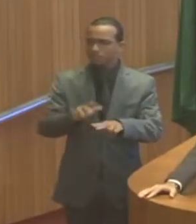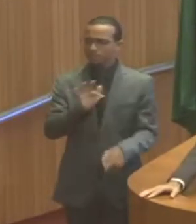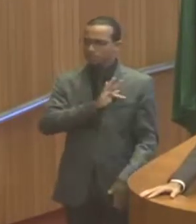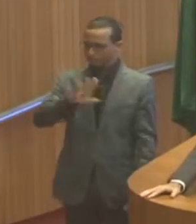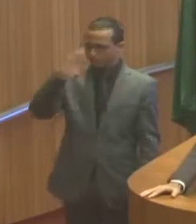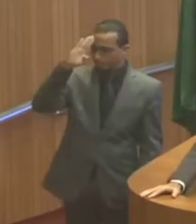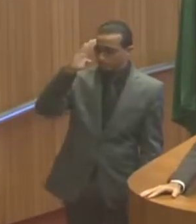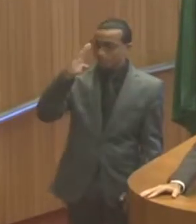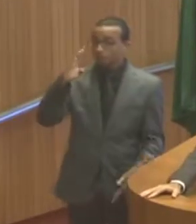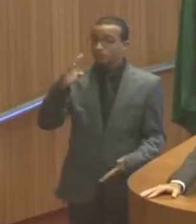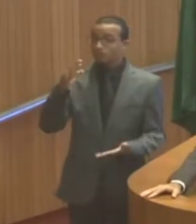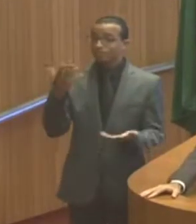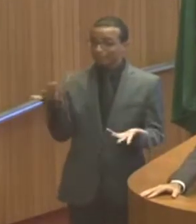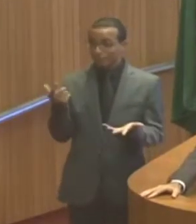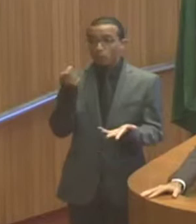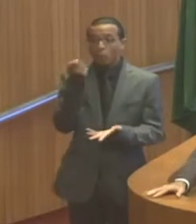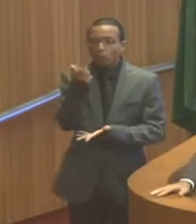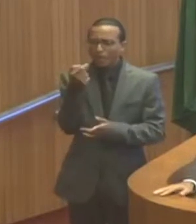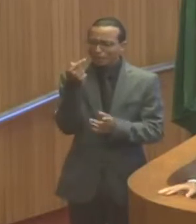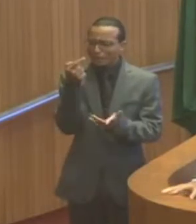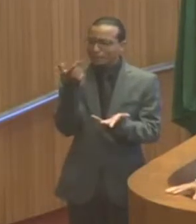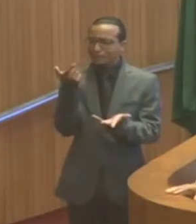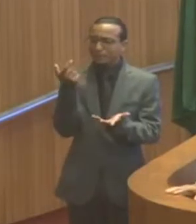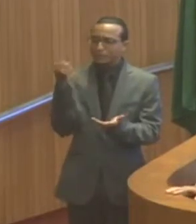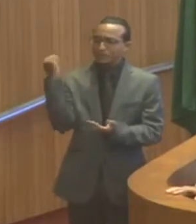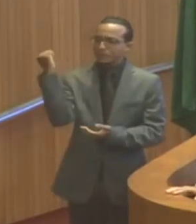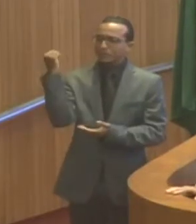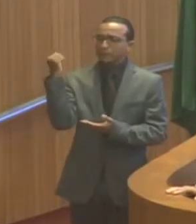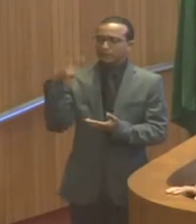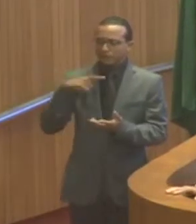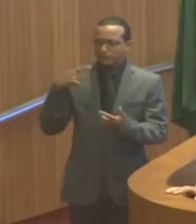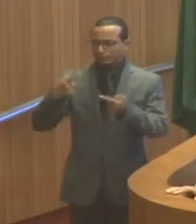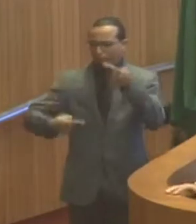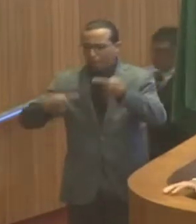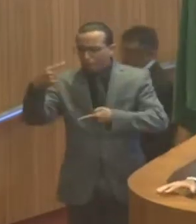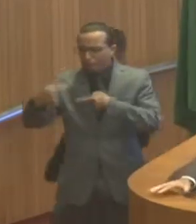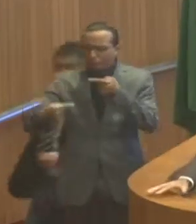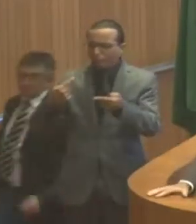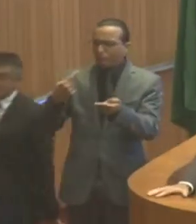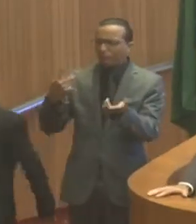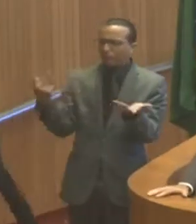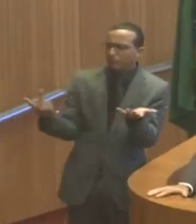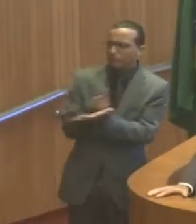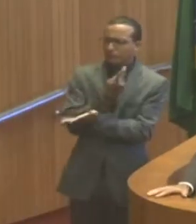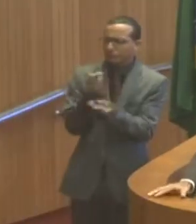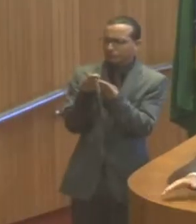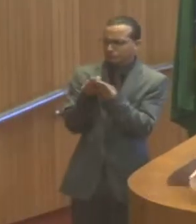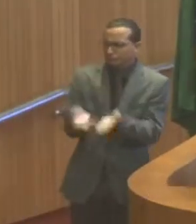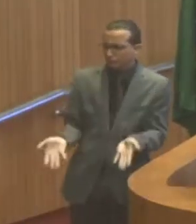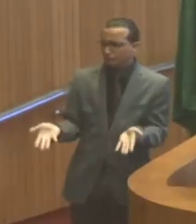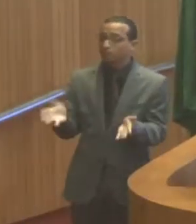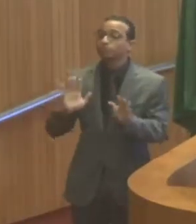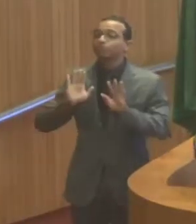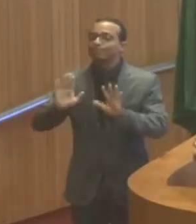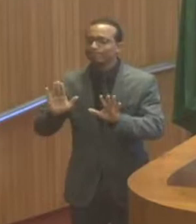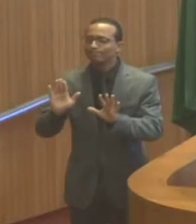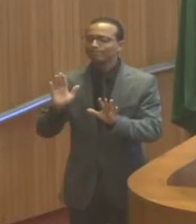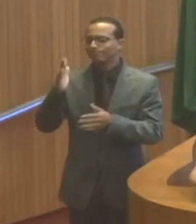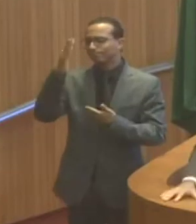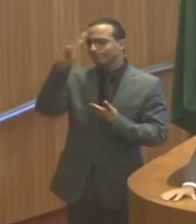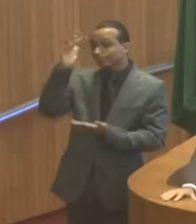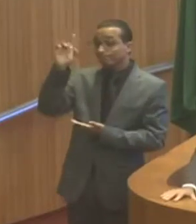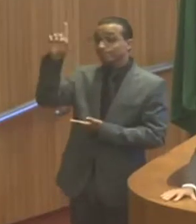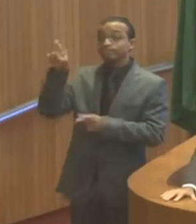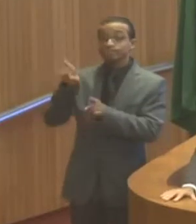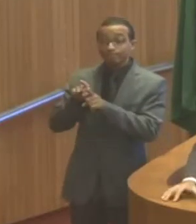sangue, deputado Edson Araújo, aqui nesta Casa. Mas, infelizmente, o bom senso e a ajuda dos deputados todos